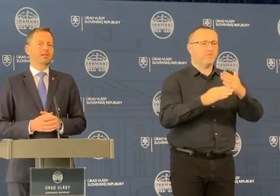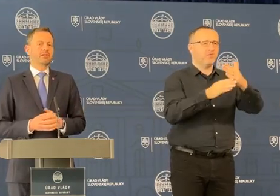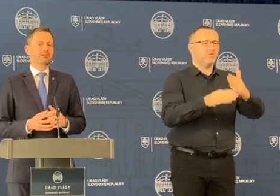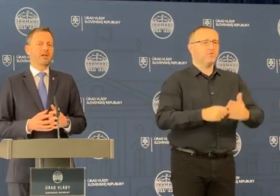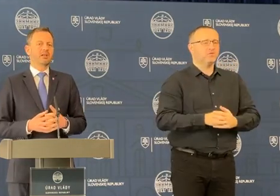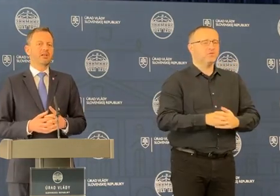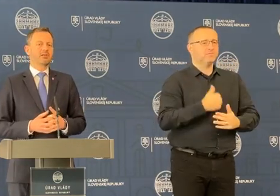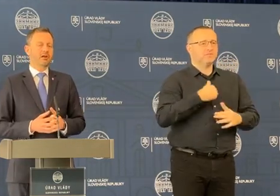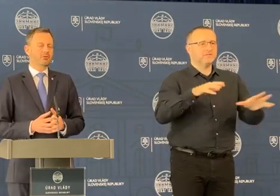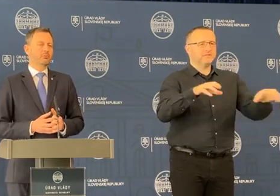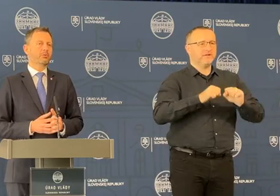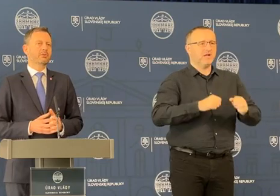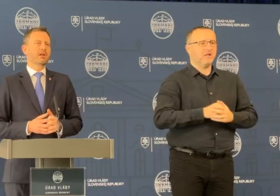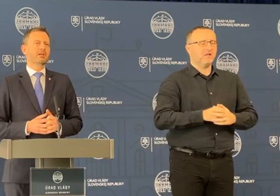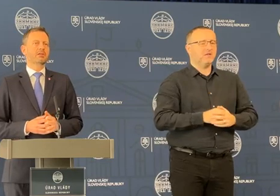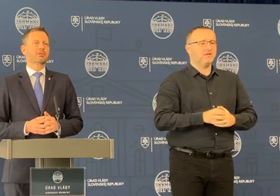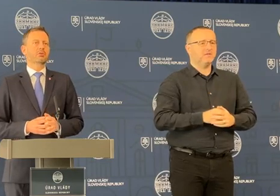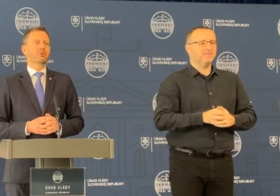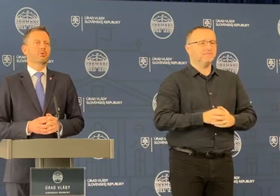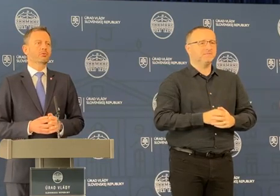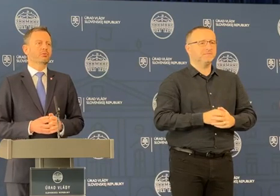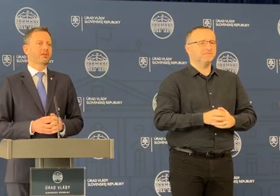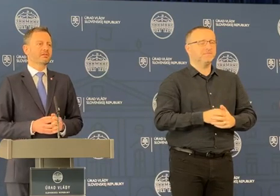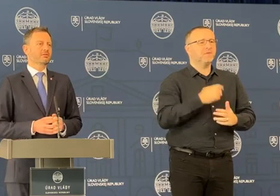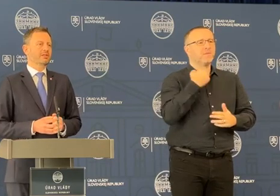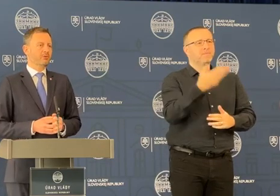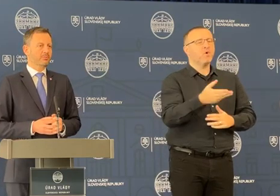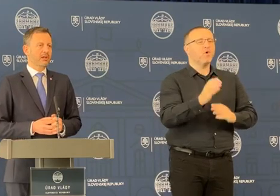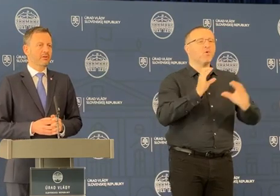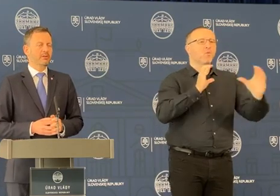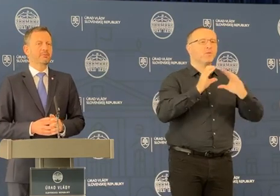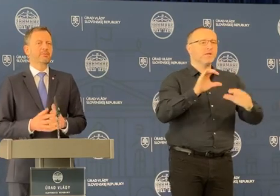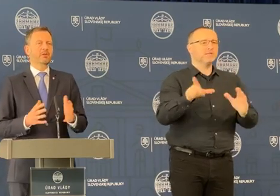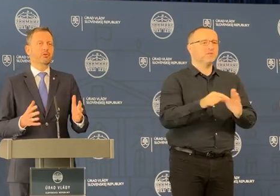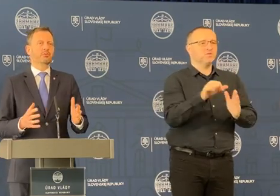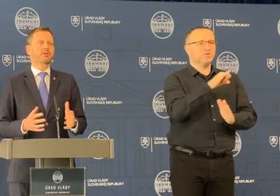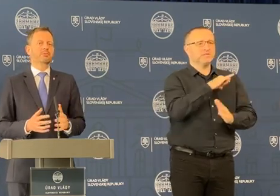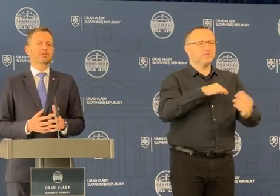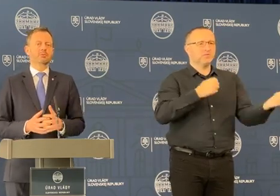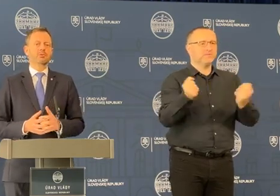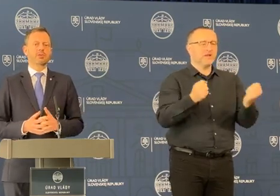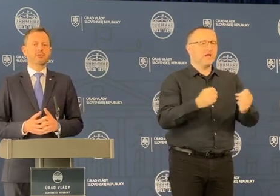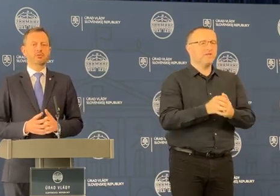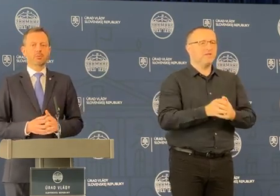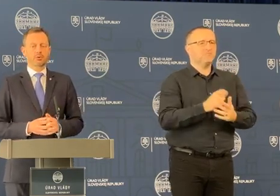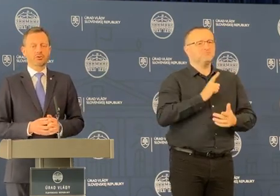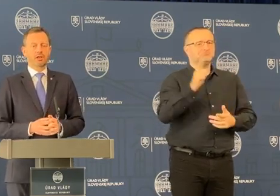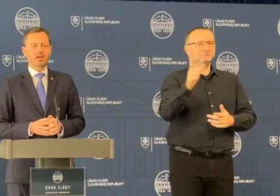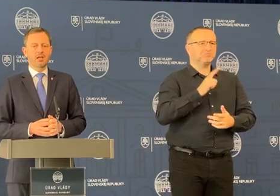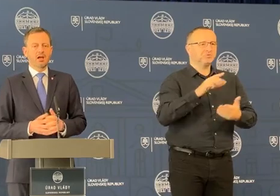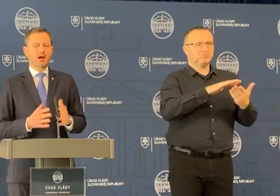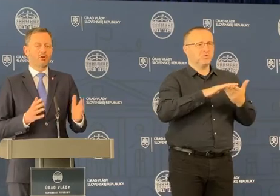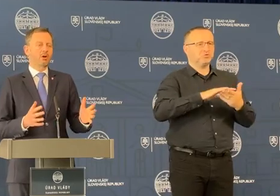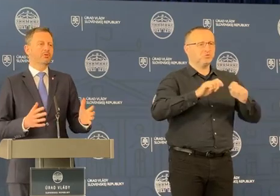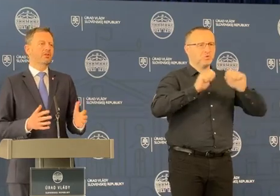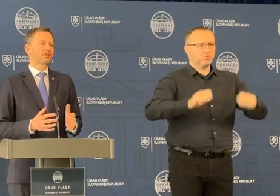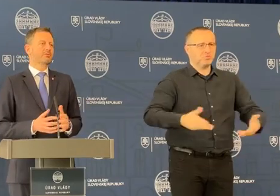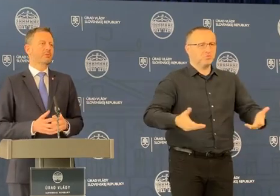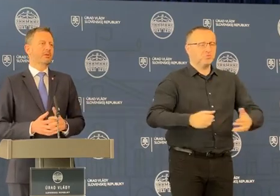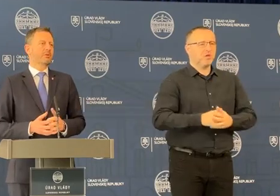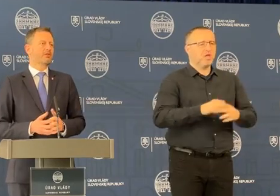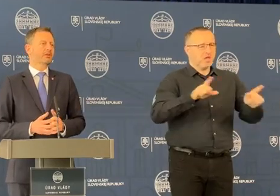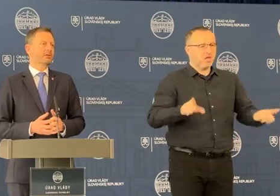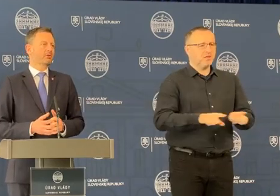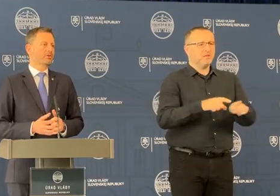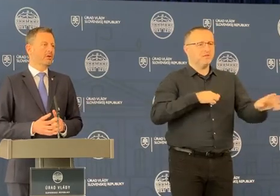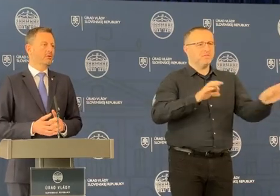ktorú sme teraz chváli. Ako som povedal, je to po konzultácii so samozprávami. Dospoli sme k tomuto záveru spoločne a okamžite